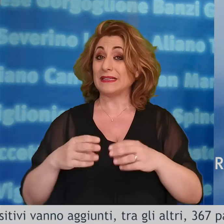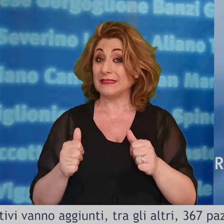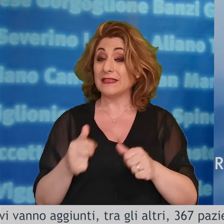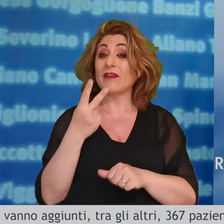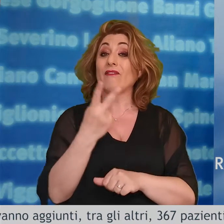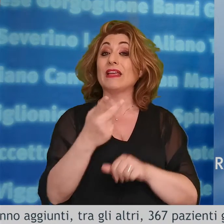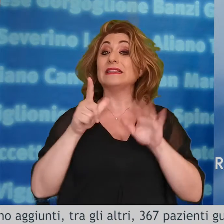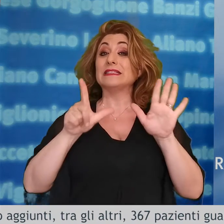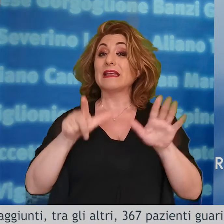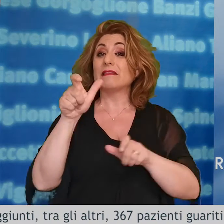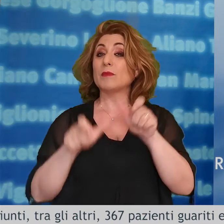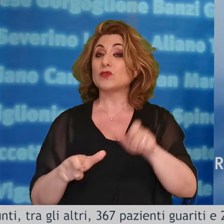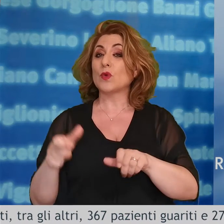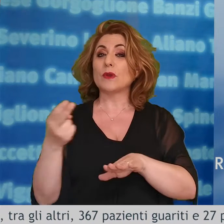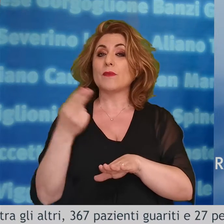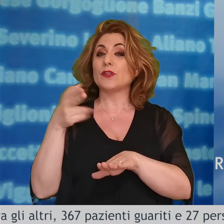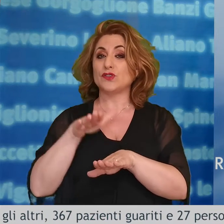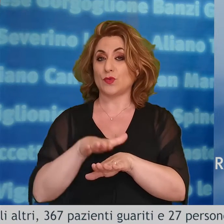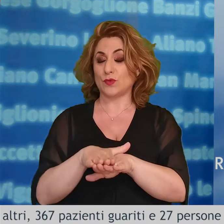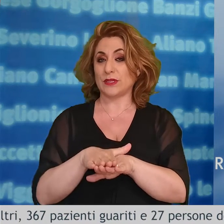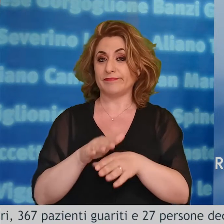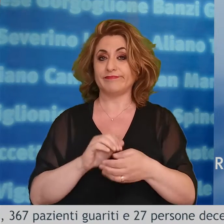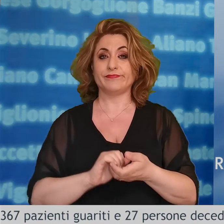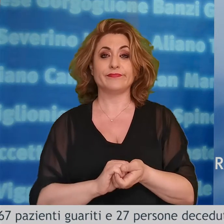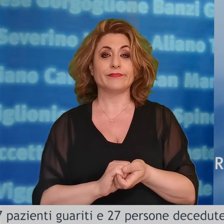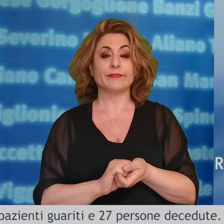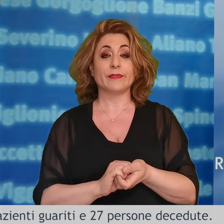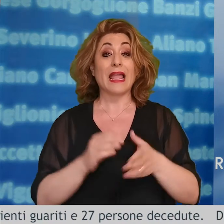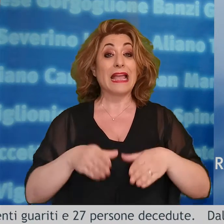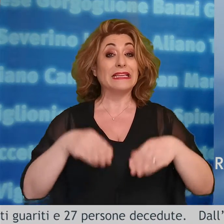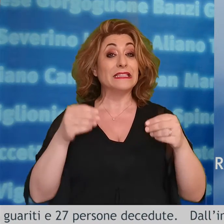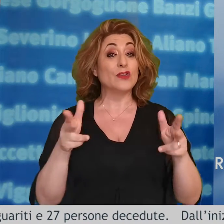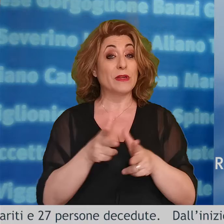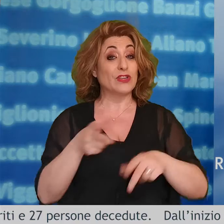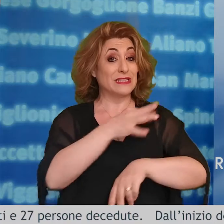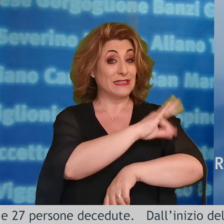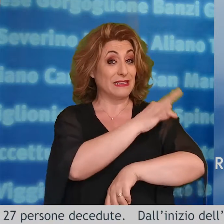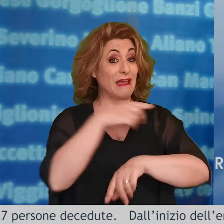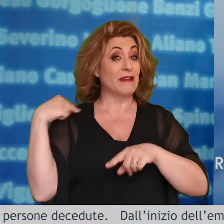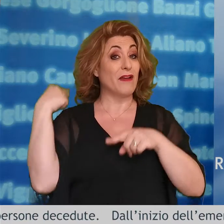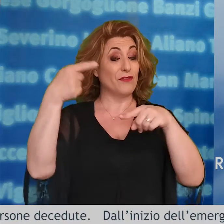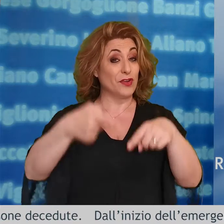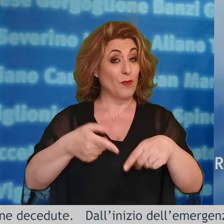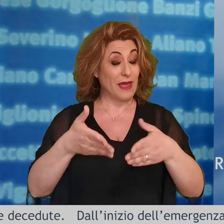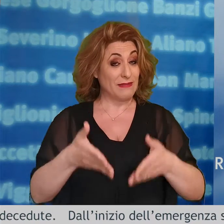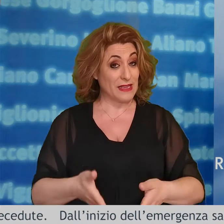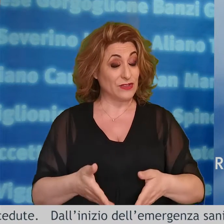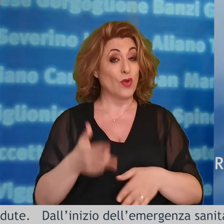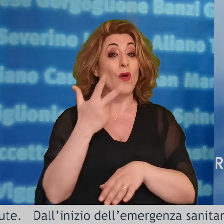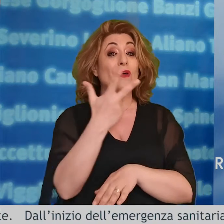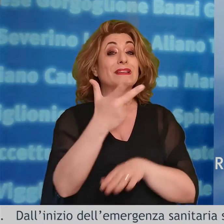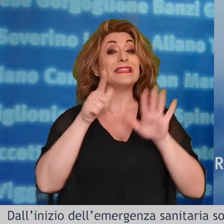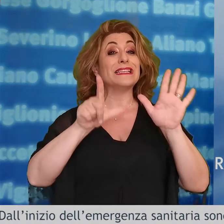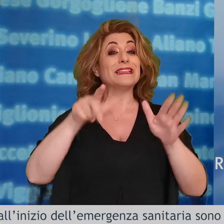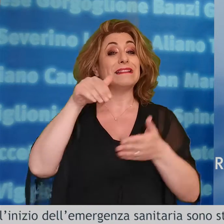persone decedute. Dall'inizio dell'emergenza sanitaria sono stati analizzati 37